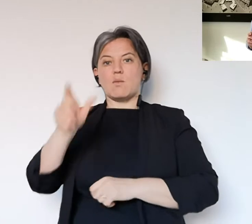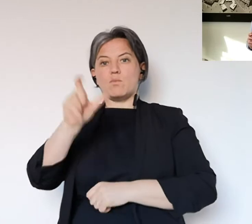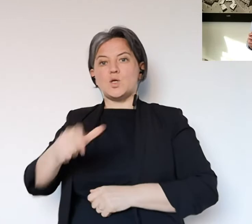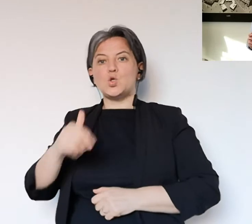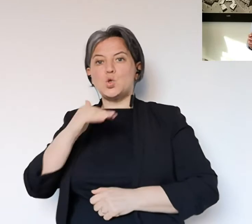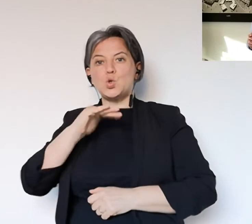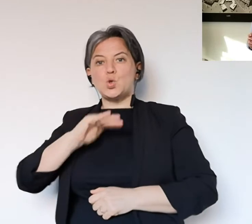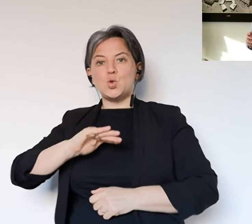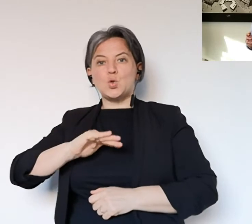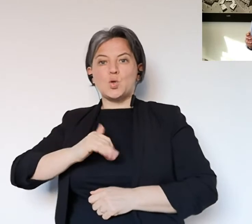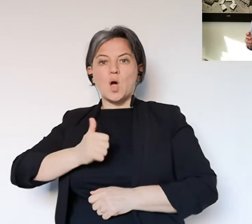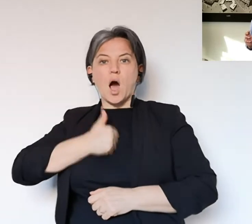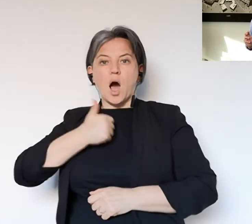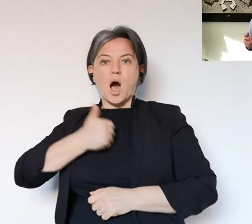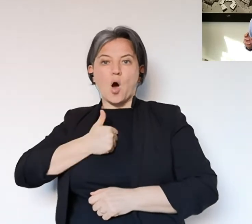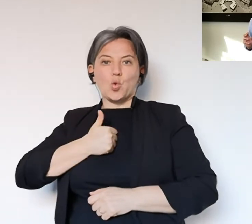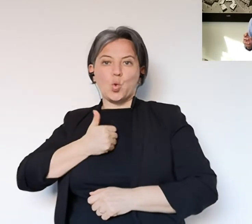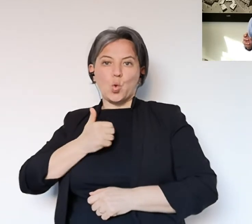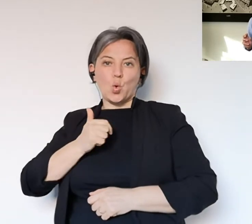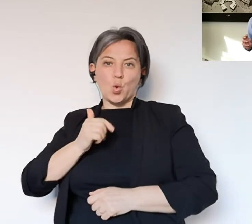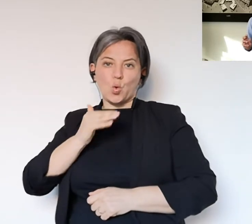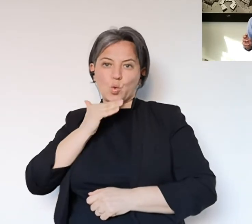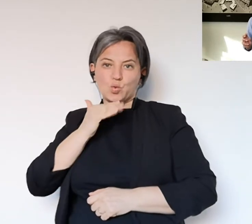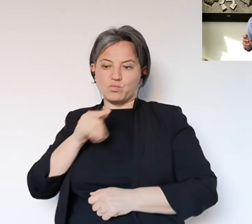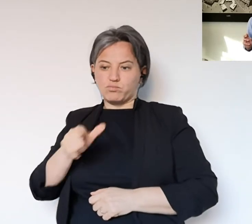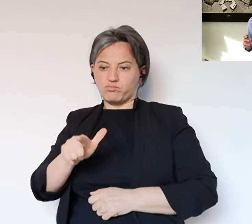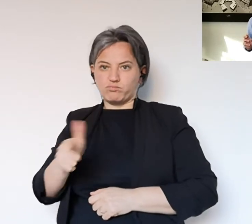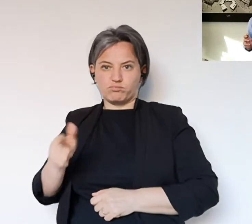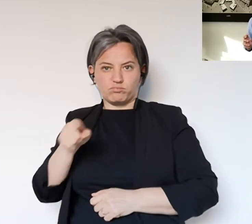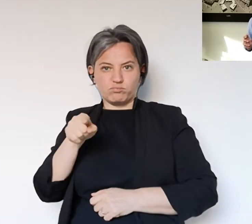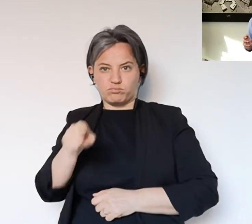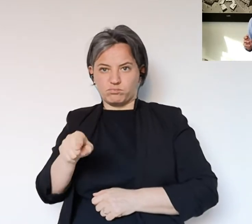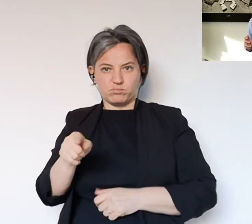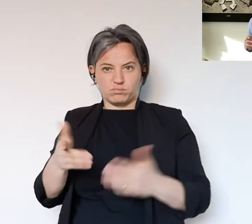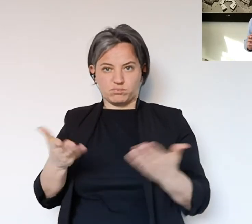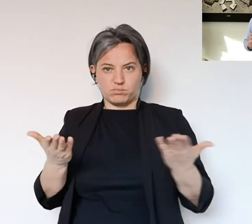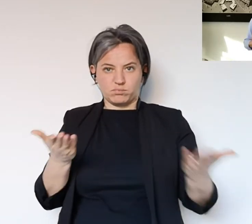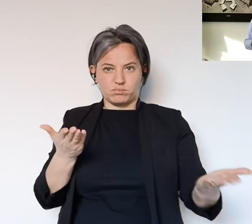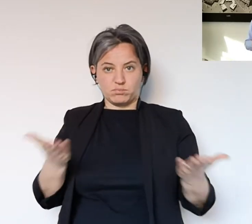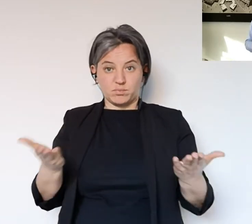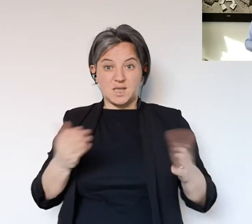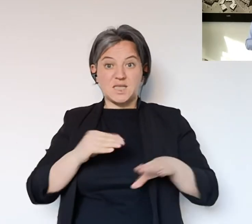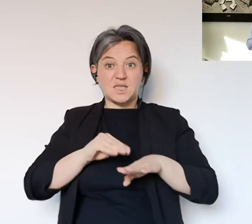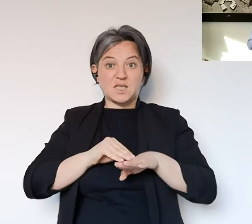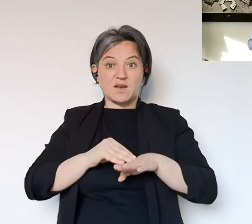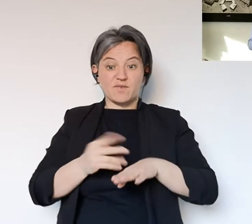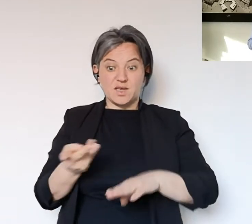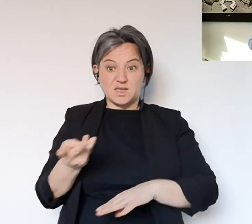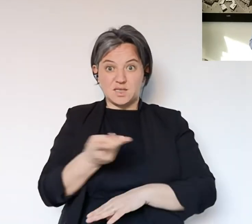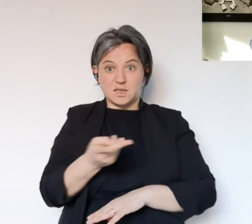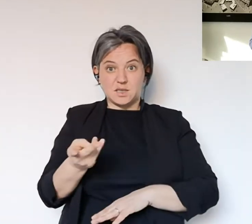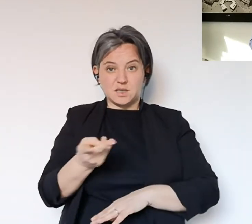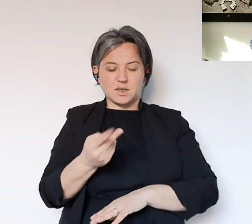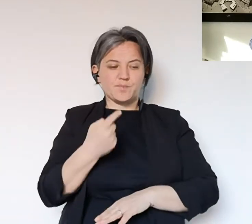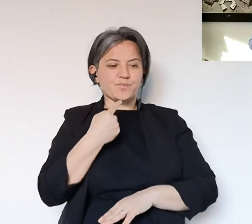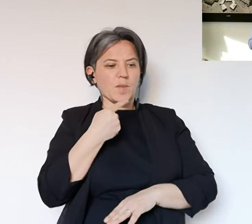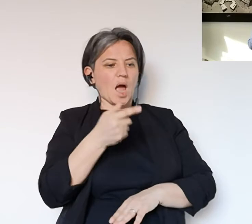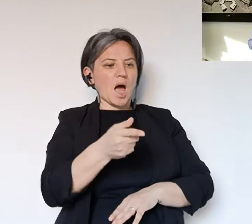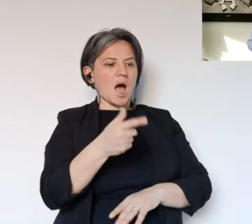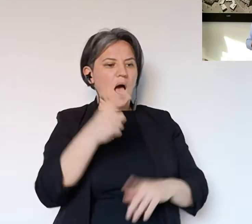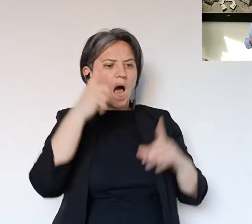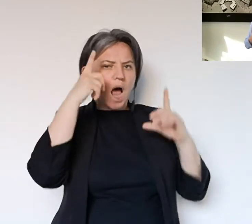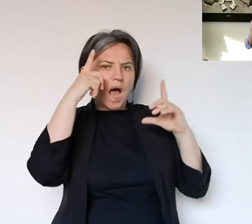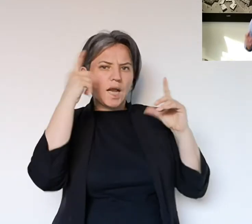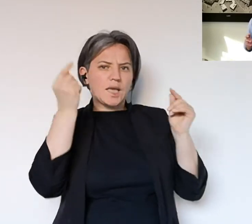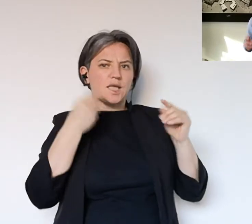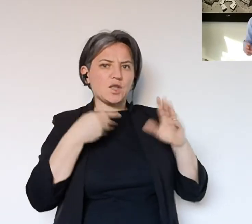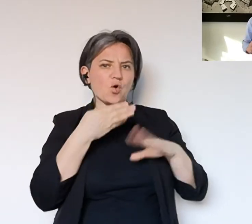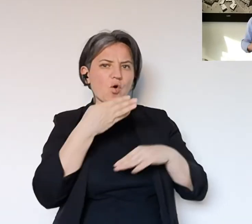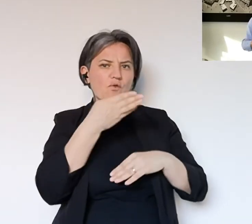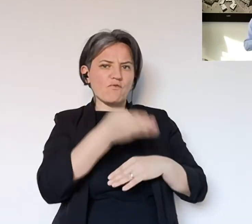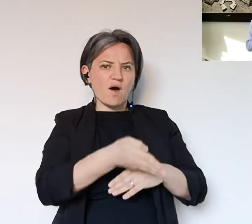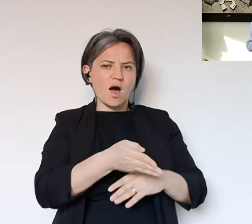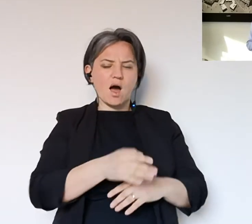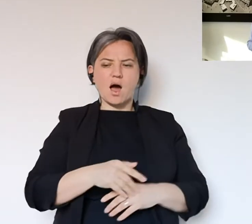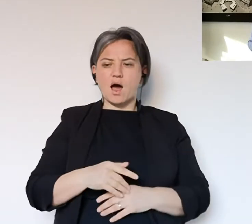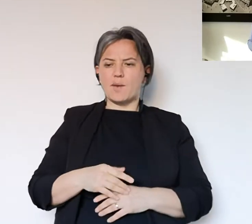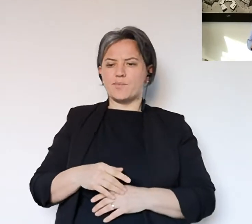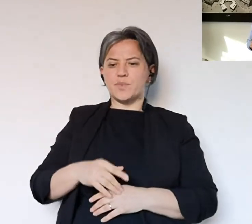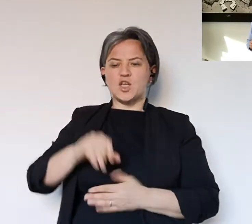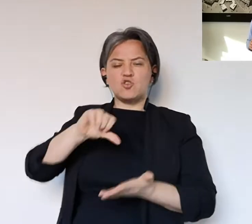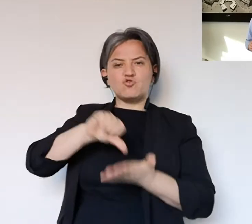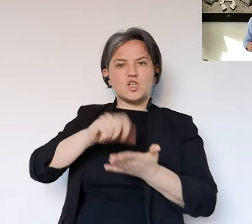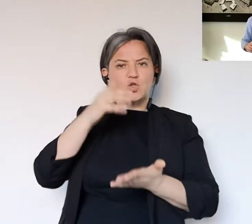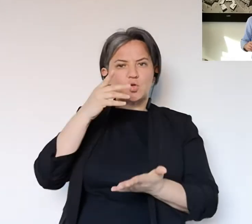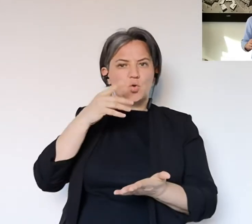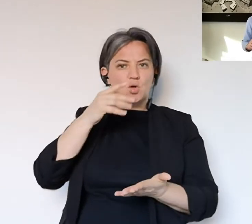dell'infanzia e il tema della non autosufficienza, significa che quello che noi prima davamo per scontato di quei